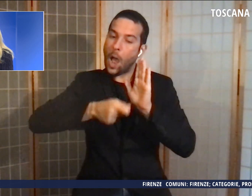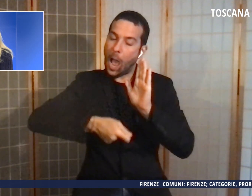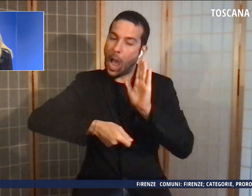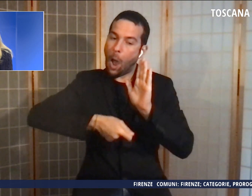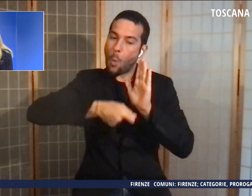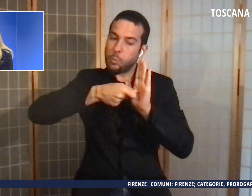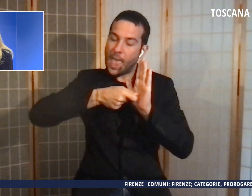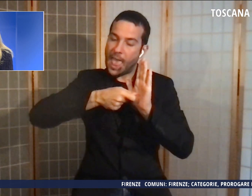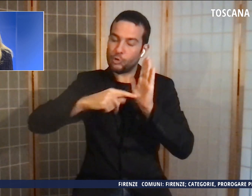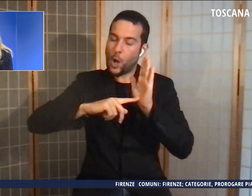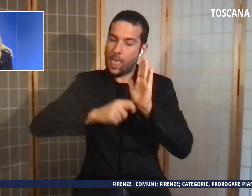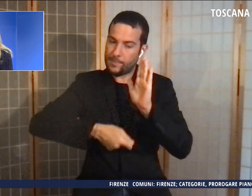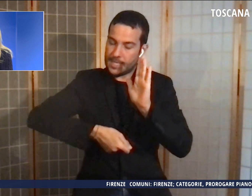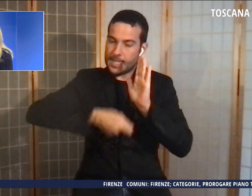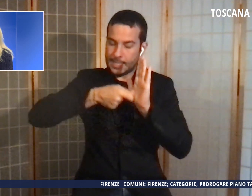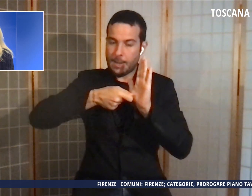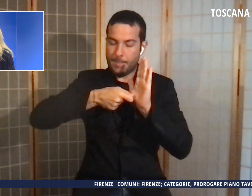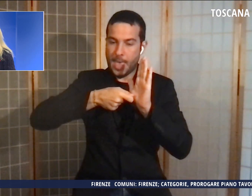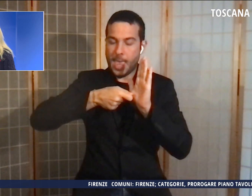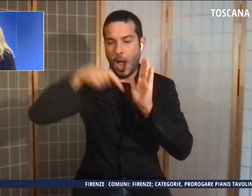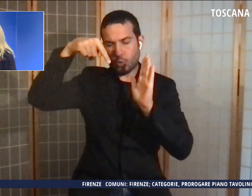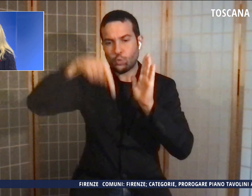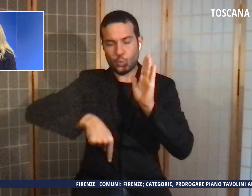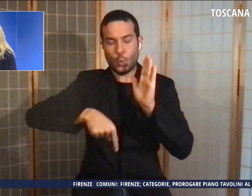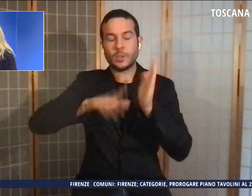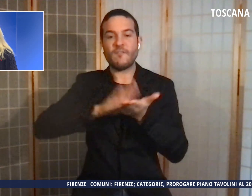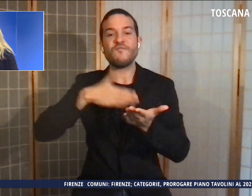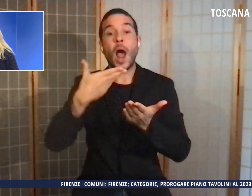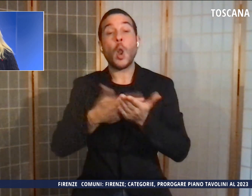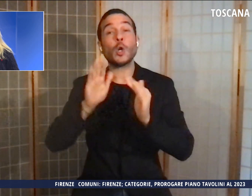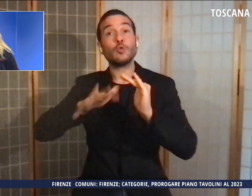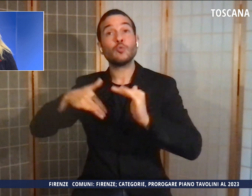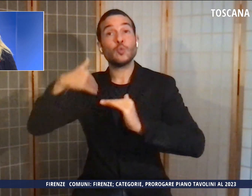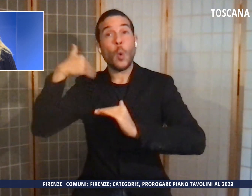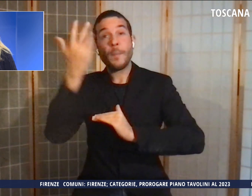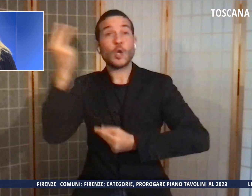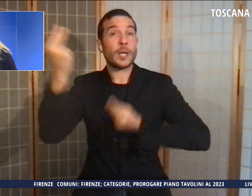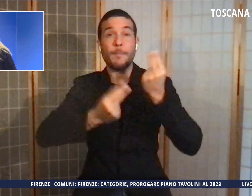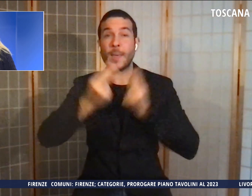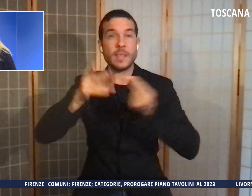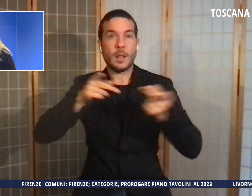parte più a sud della regione, con valori superiori alle medie del periodo.